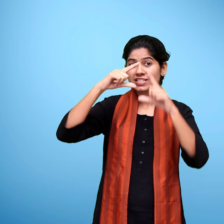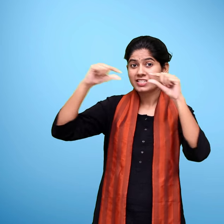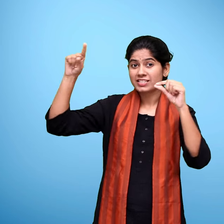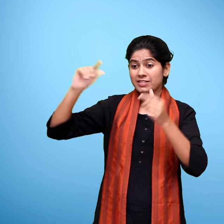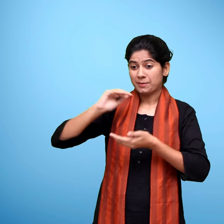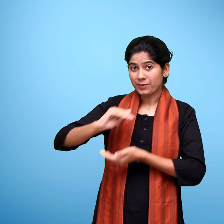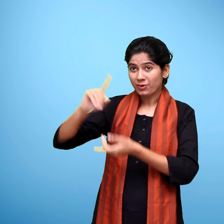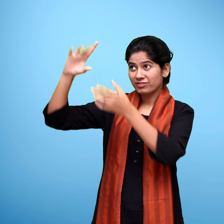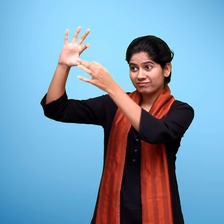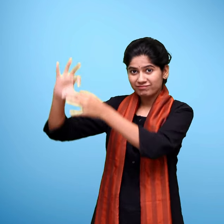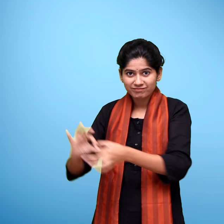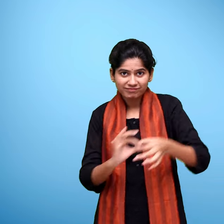पाठ तारांकित है